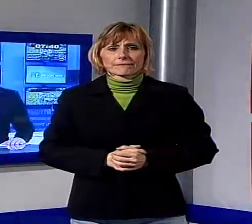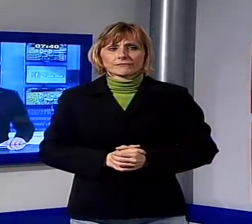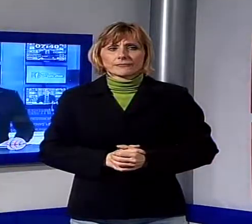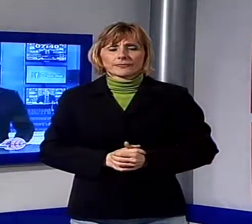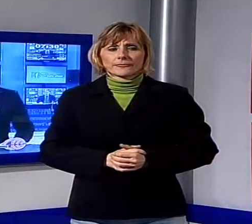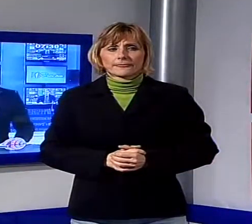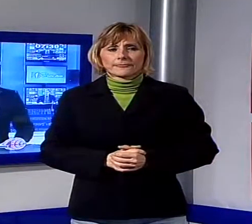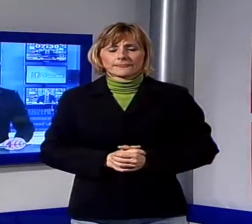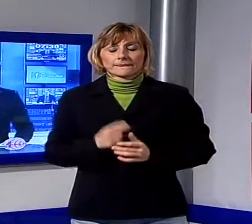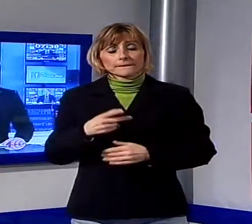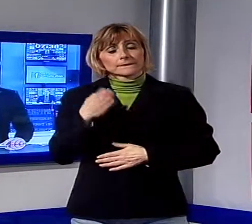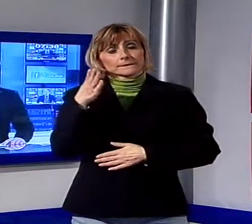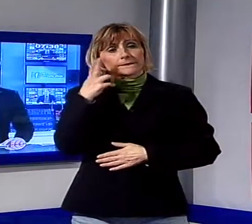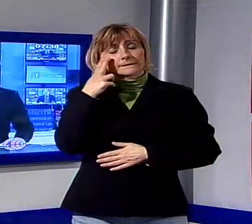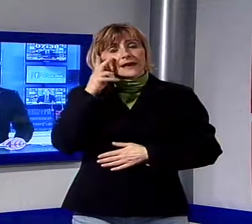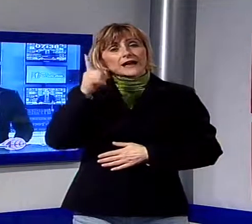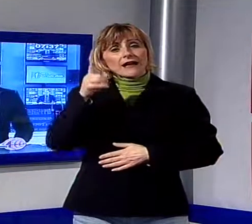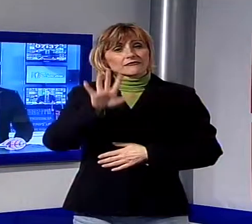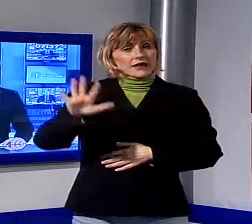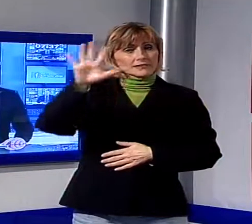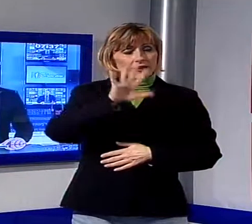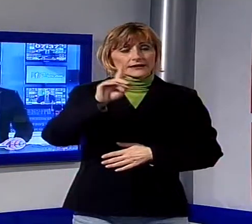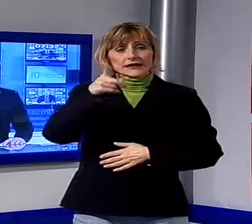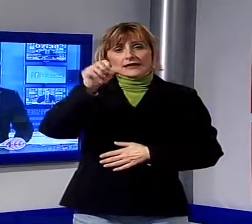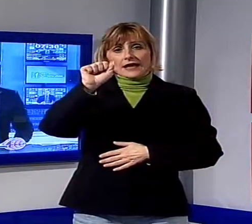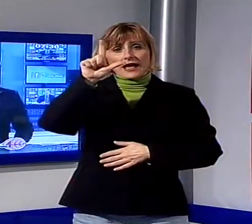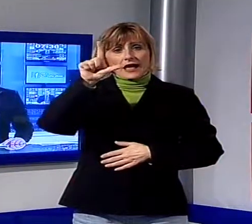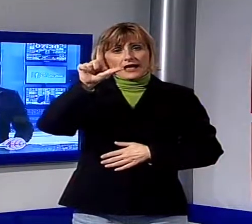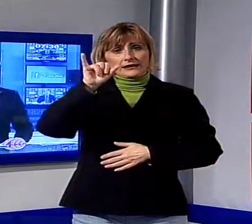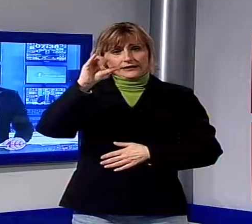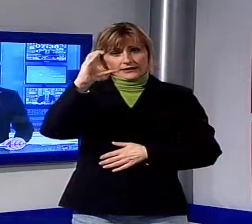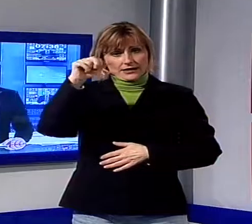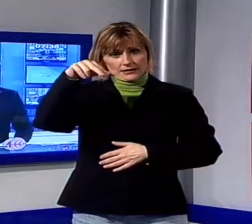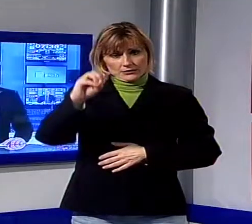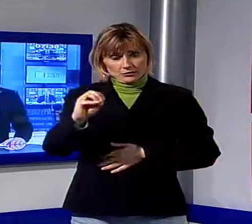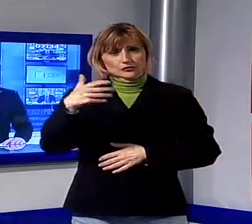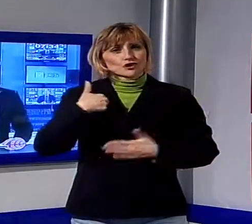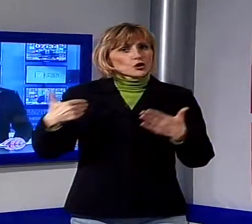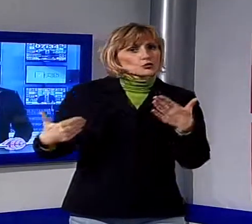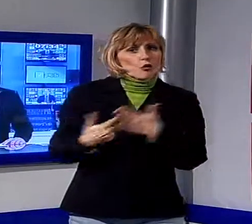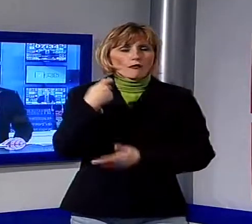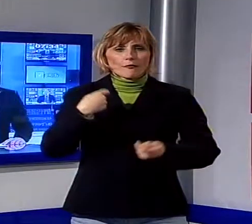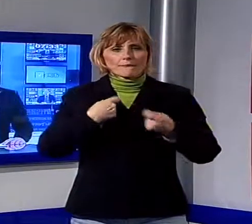E ci spostiamo adesso in Garfagnana, a Gallicano, per parlare della nascita di un nuovo mercato contadino.